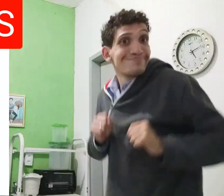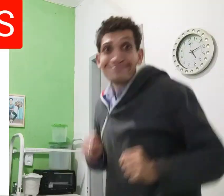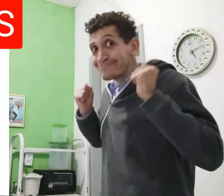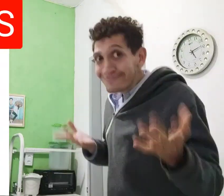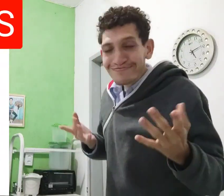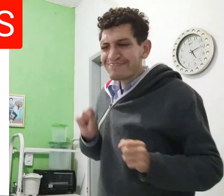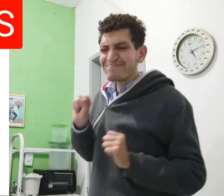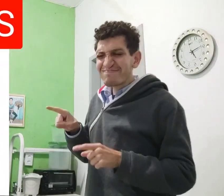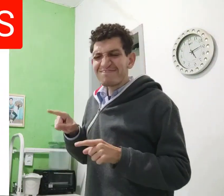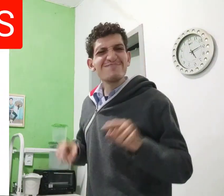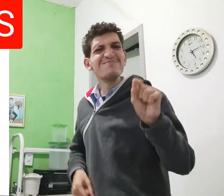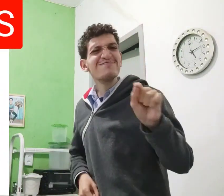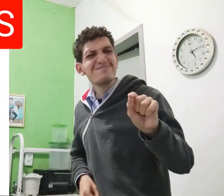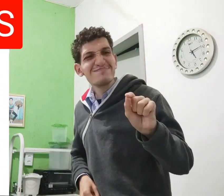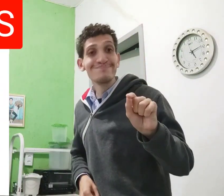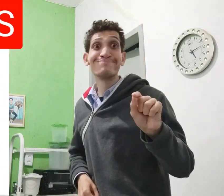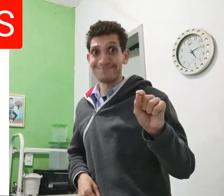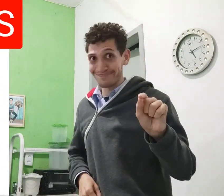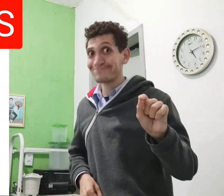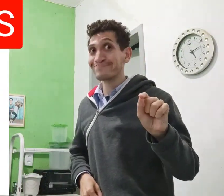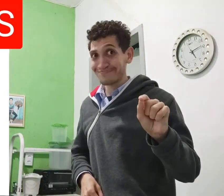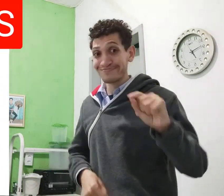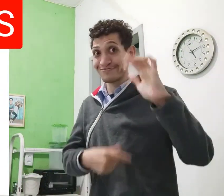Tchá tchá tchá tchá tchá, isso daí é o E!